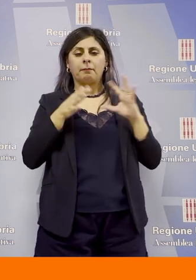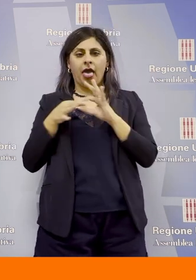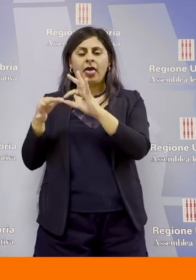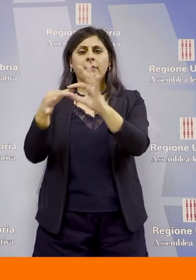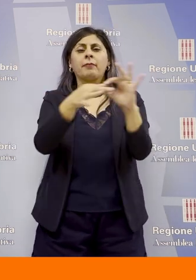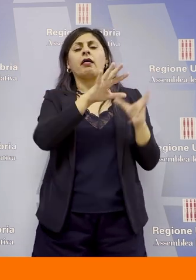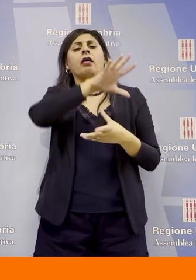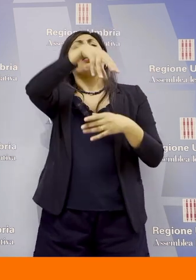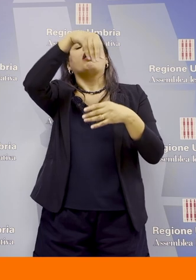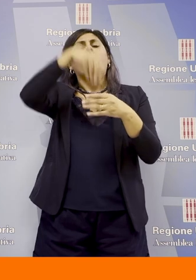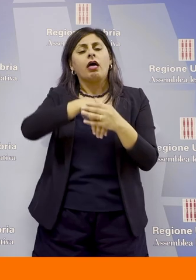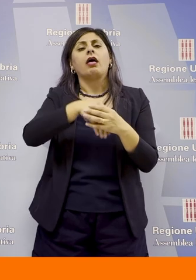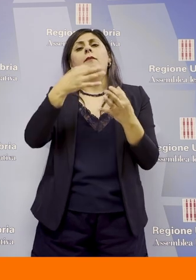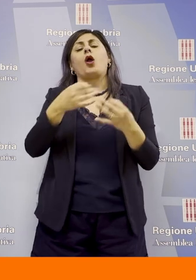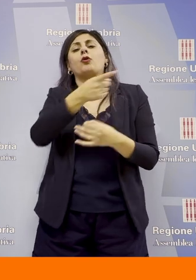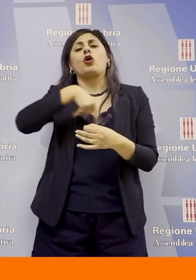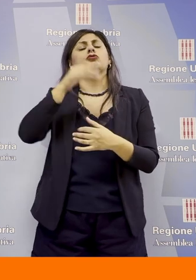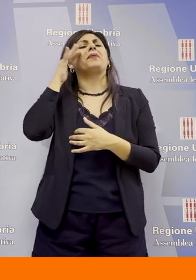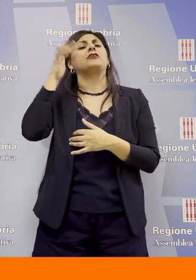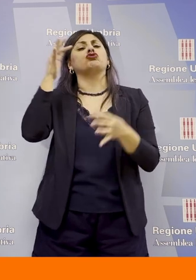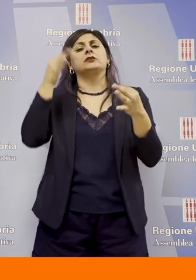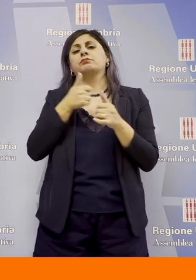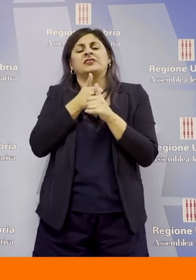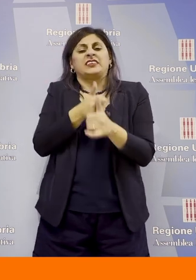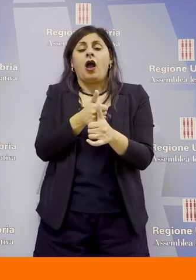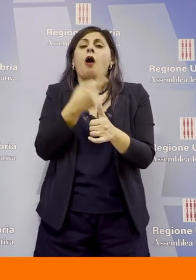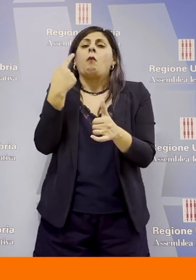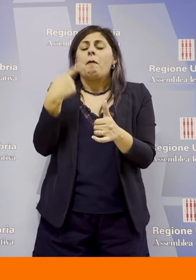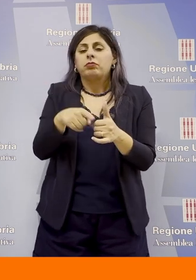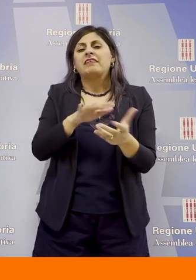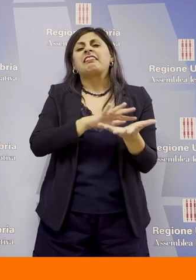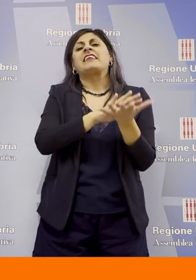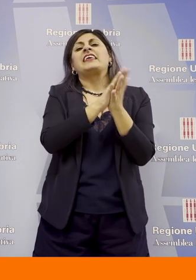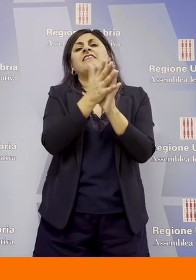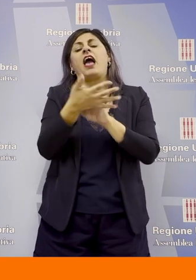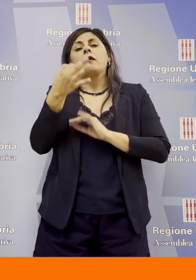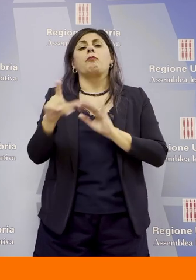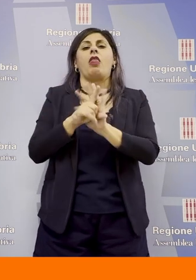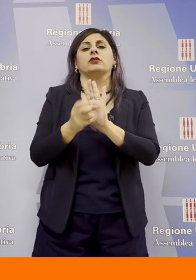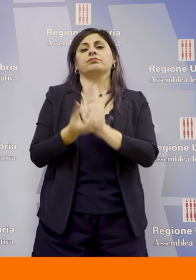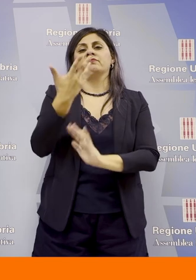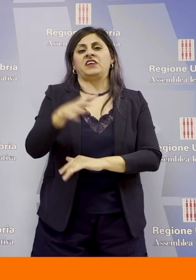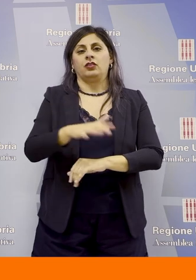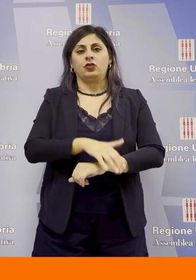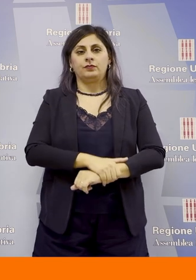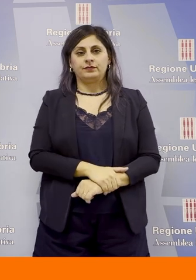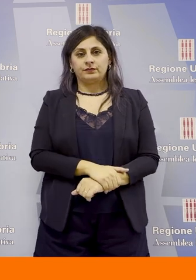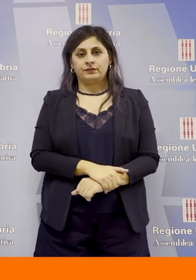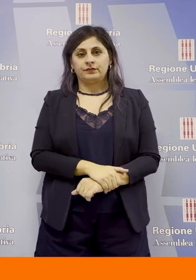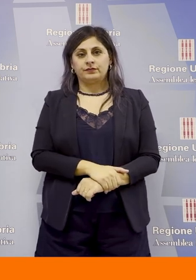'interno dei nostri principi fondanti poi anche traducendolo in iniziative legislative sulla situazione